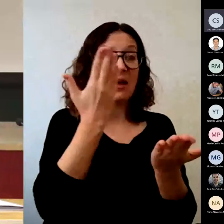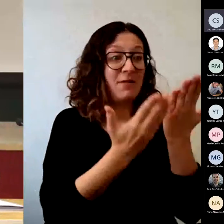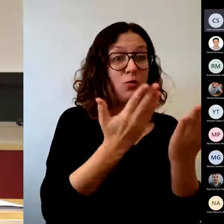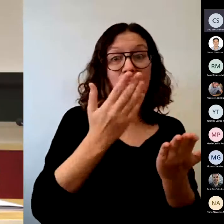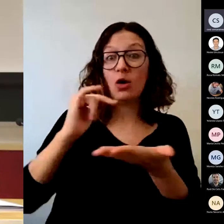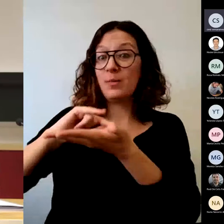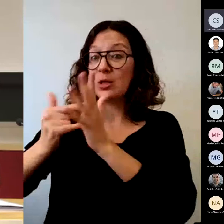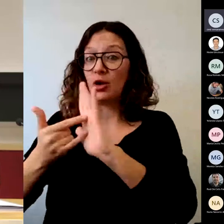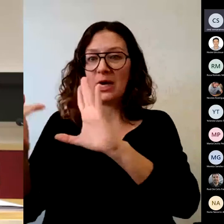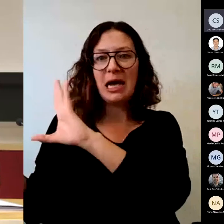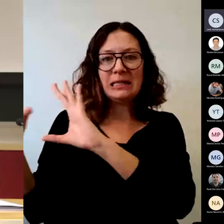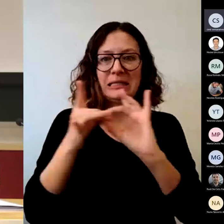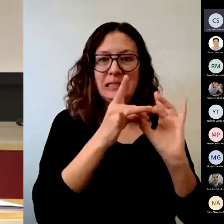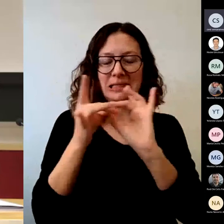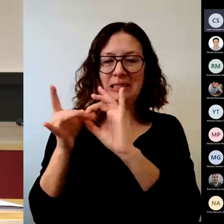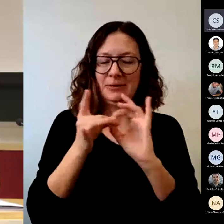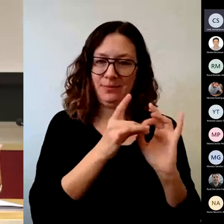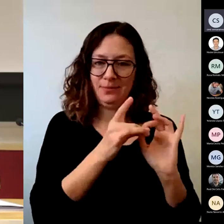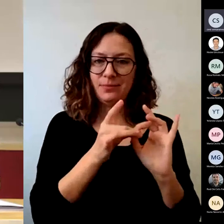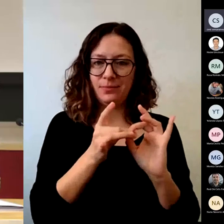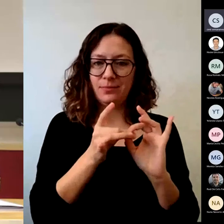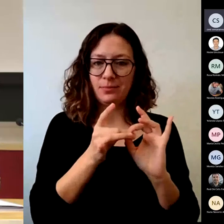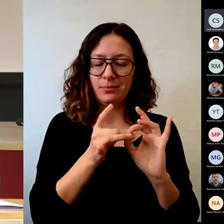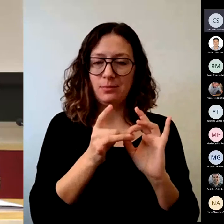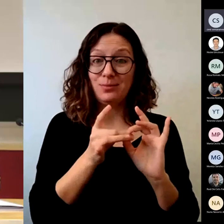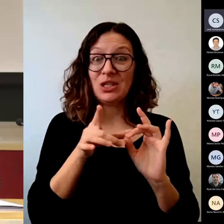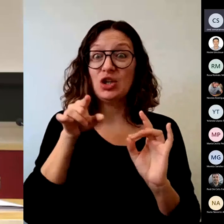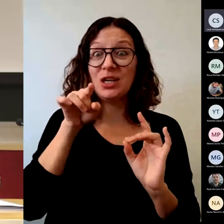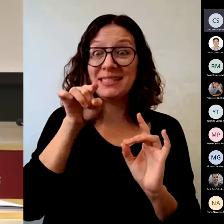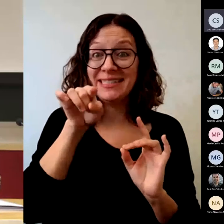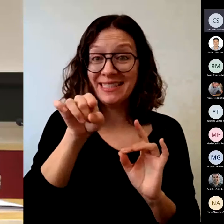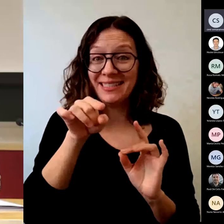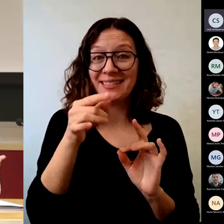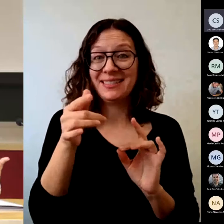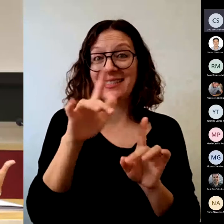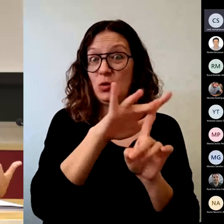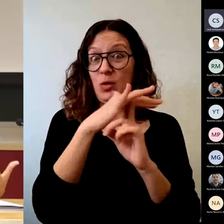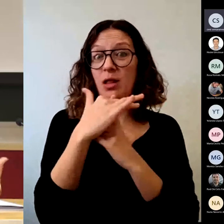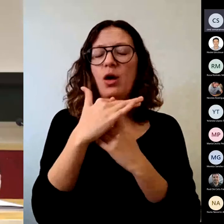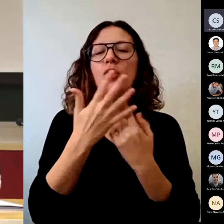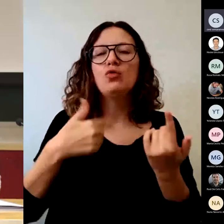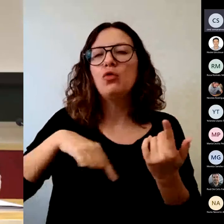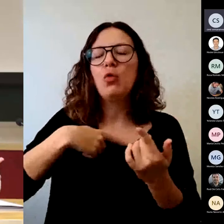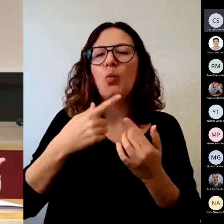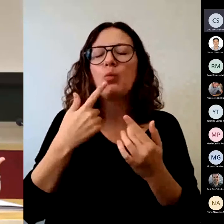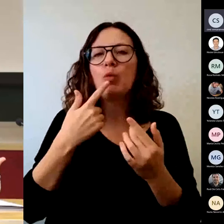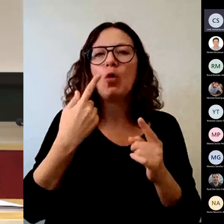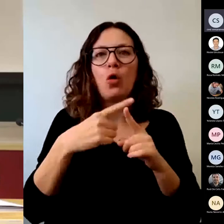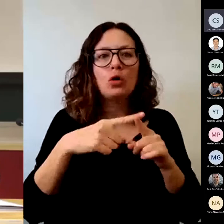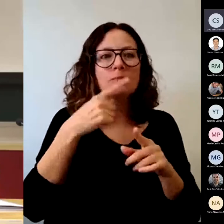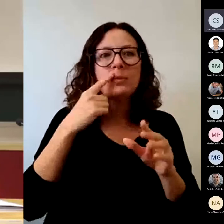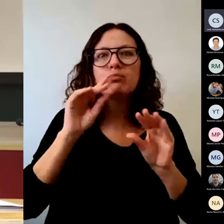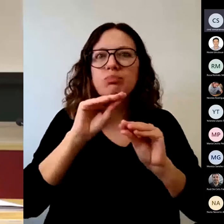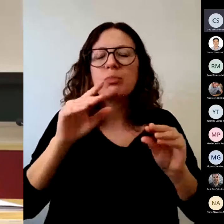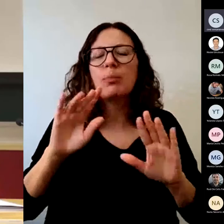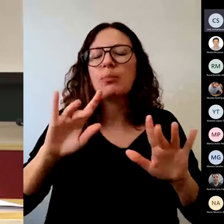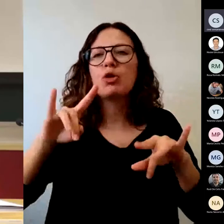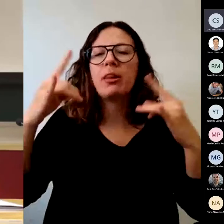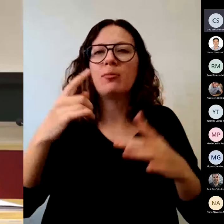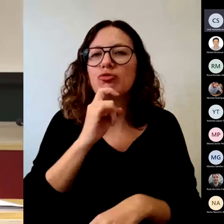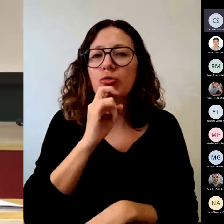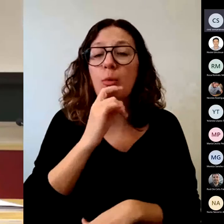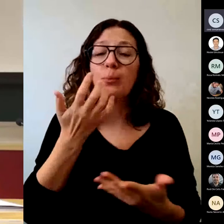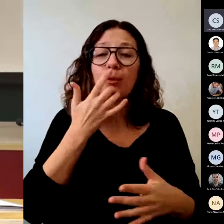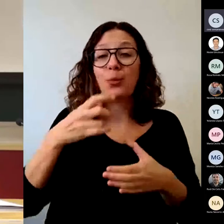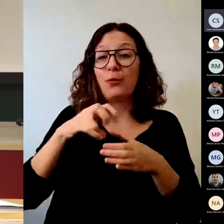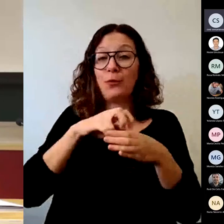en ese caso, ¿cómo potenciamos todas estas cosas? Pues esta última, por ejemplo, el salir de la zona de confort, la potenciamos